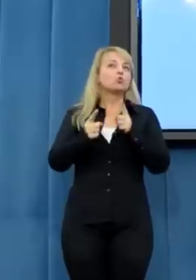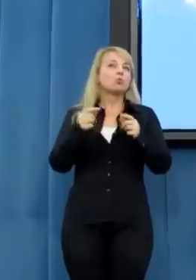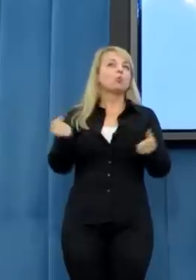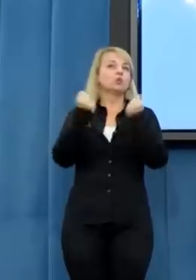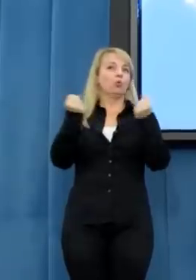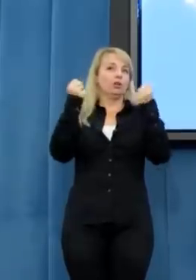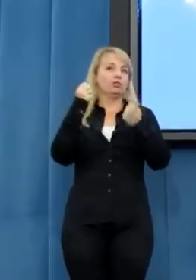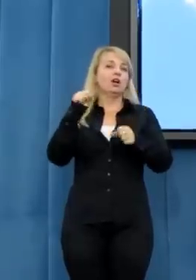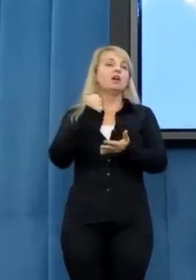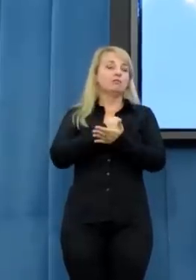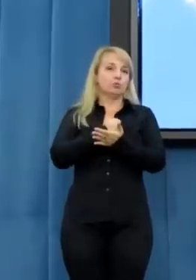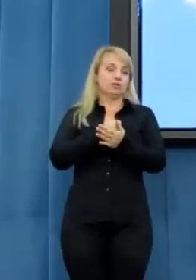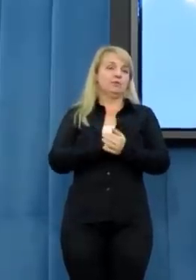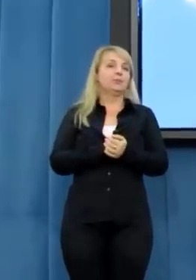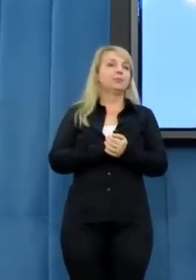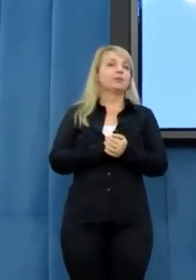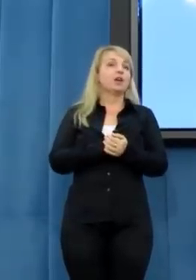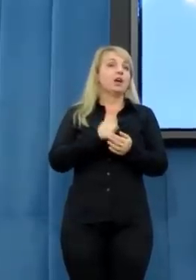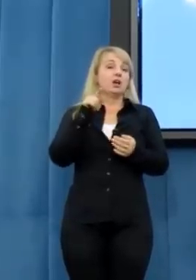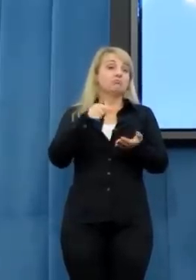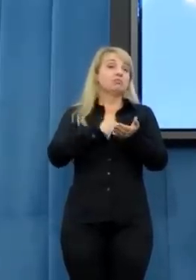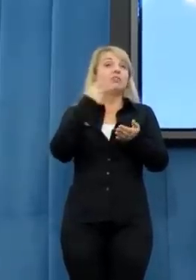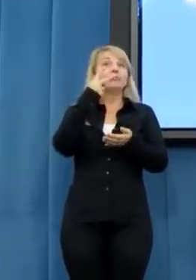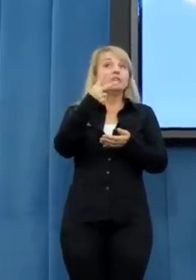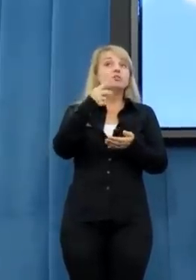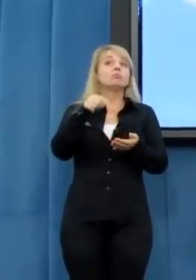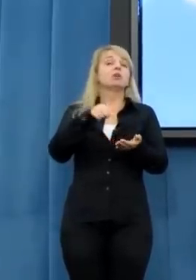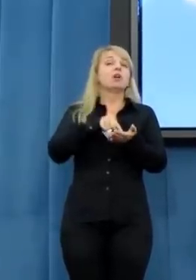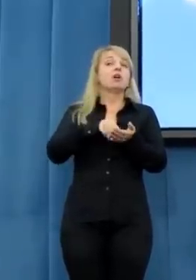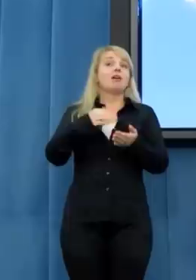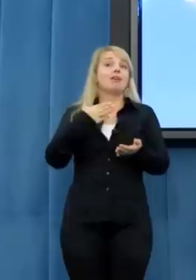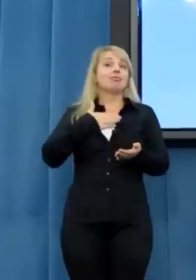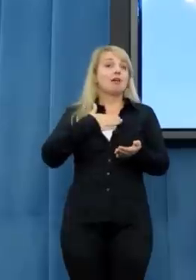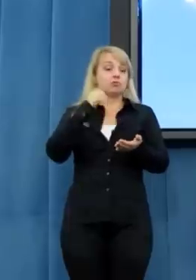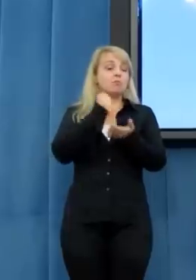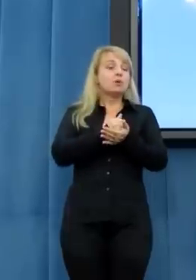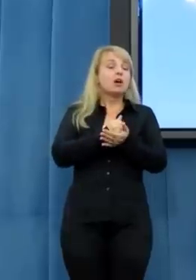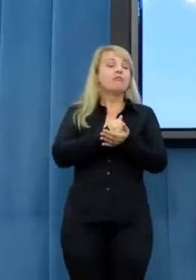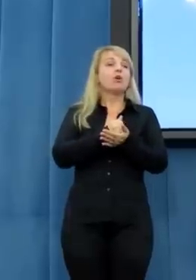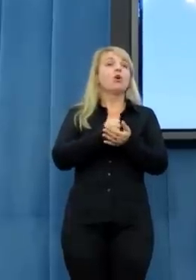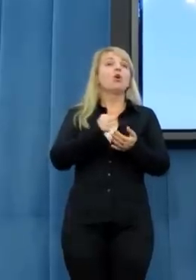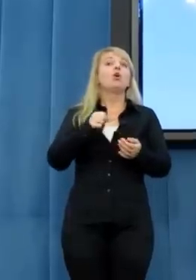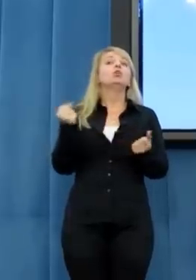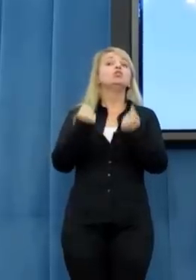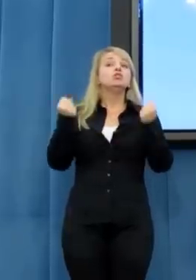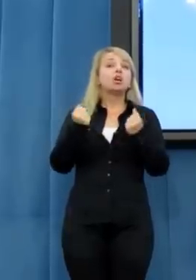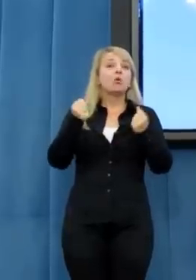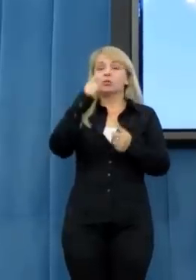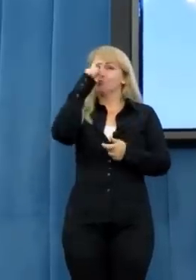spółki. Także widać, że nasze prawo działa źle,